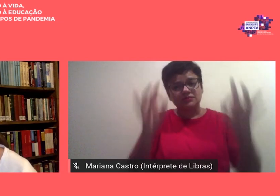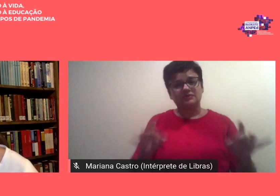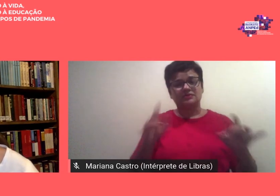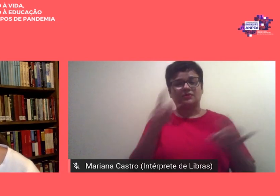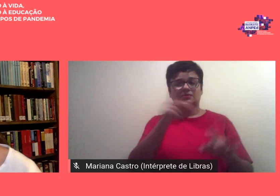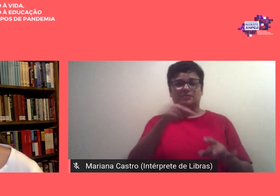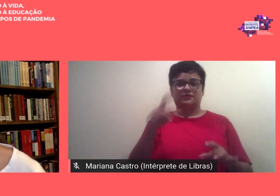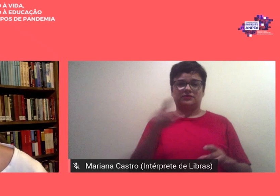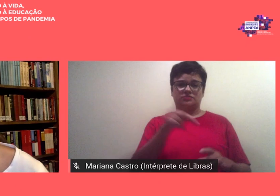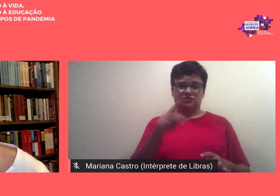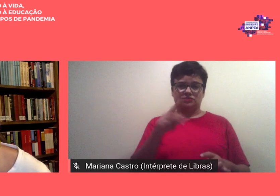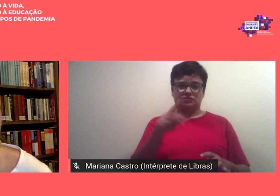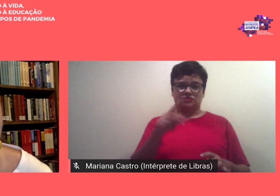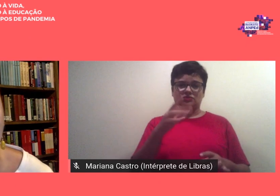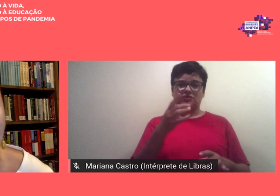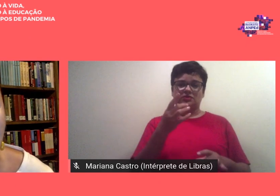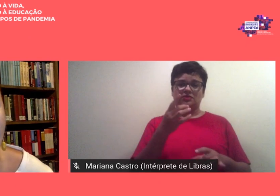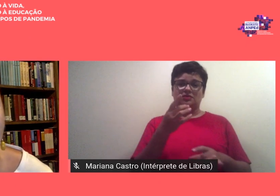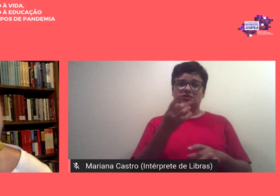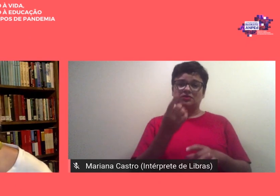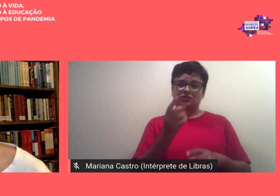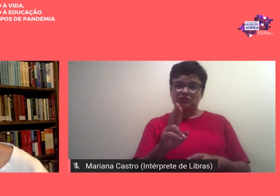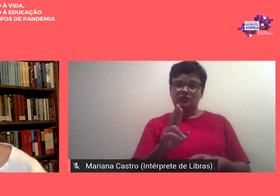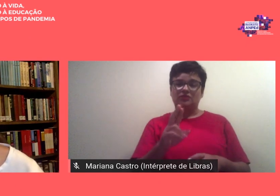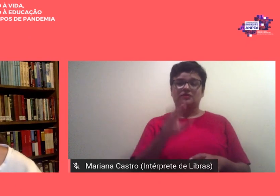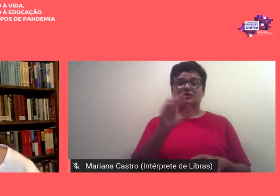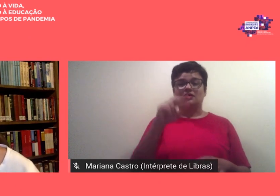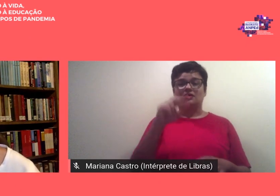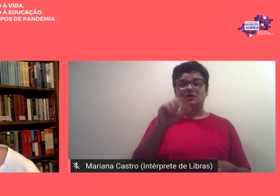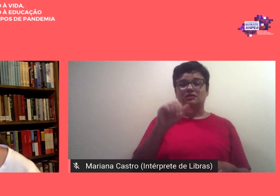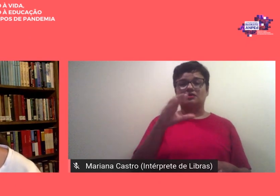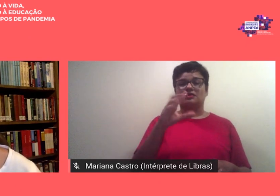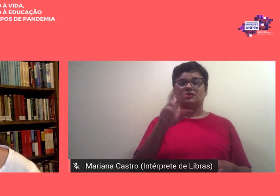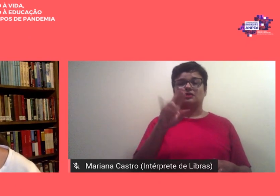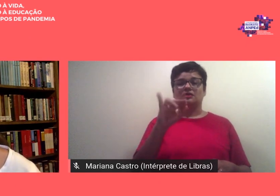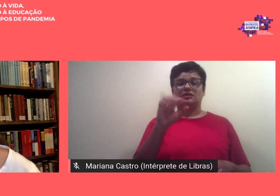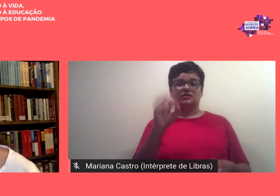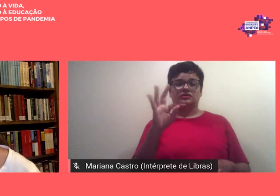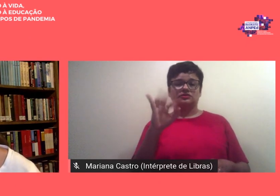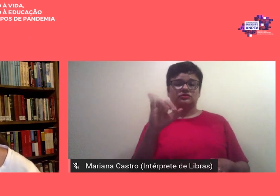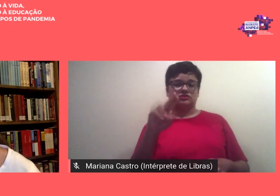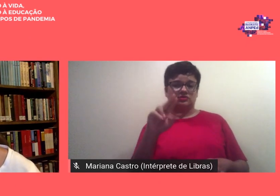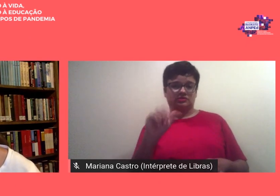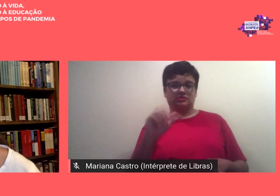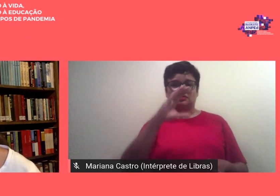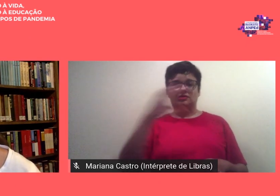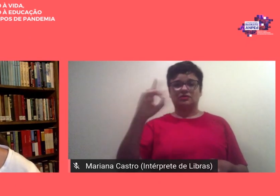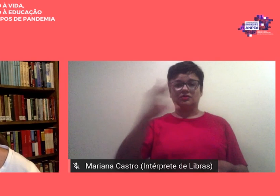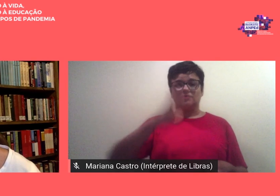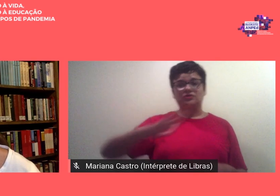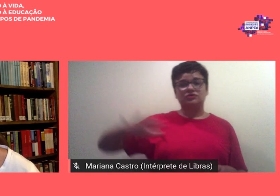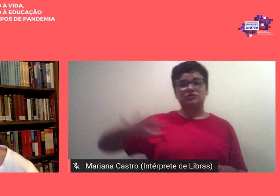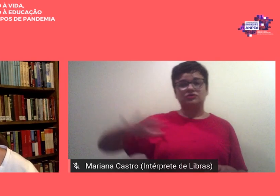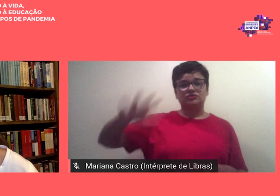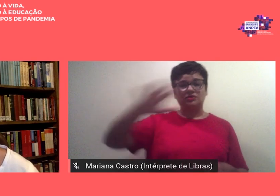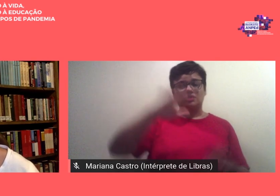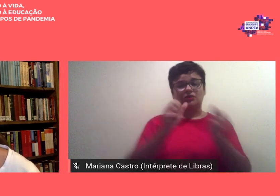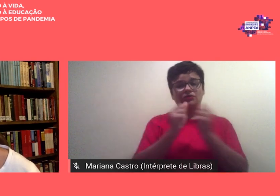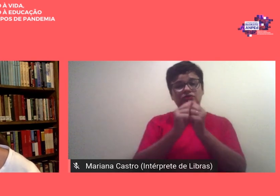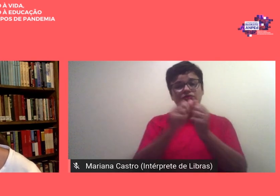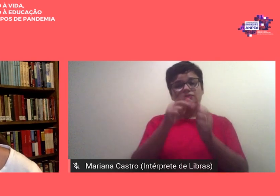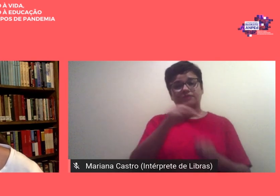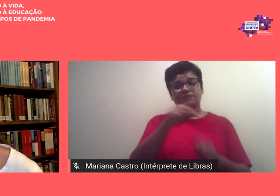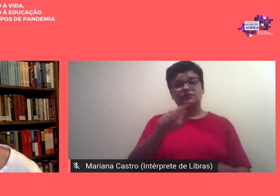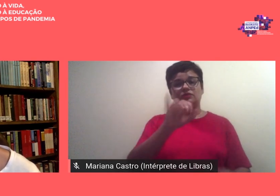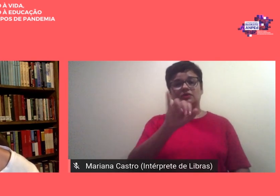doutora Ana Cristina Minho coordenadora geral desse evento que junto com o professor Ivan professor